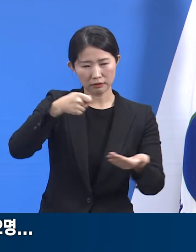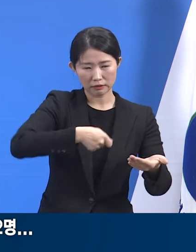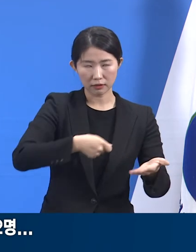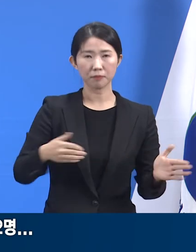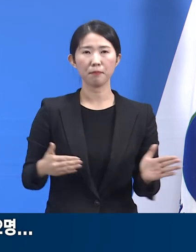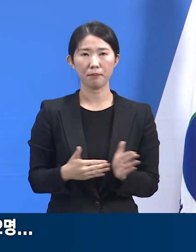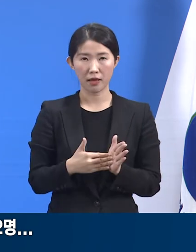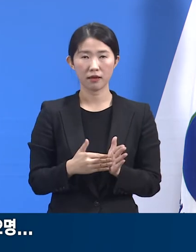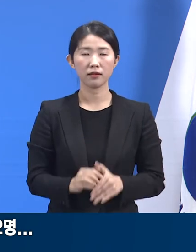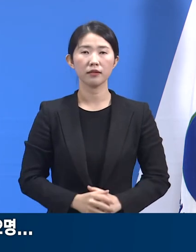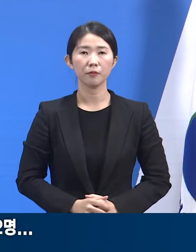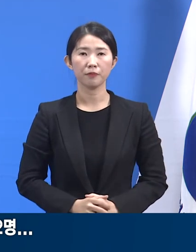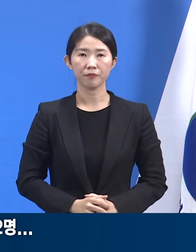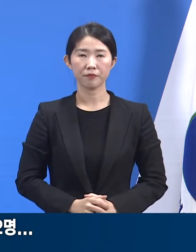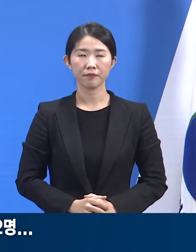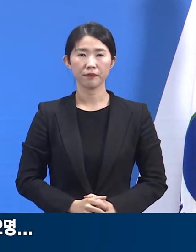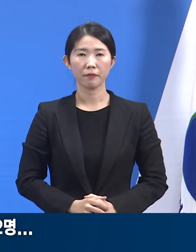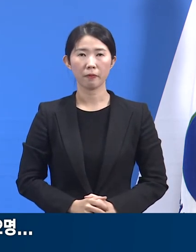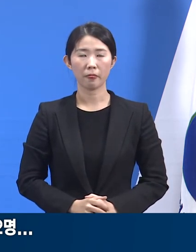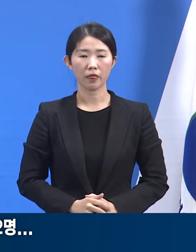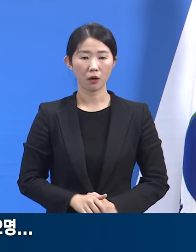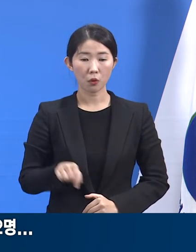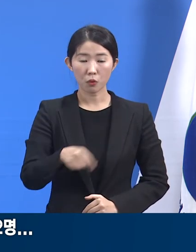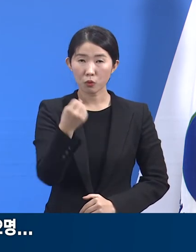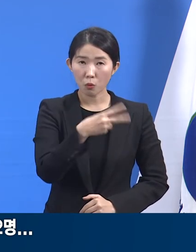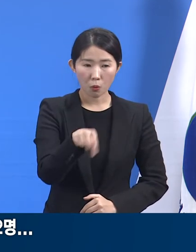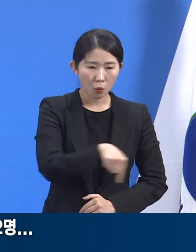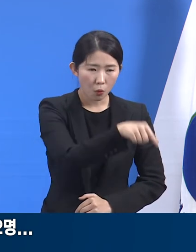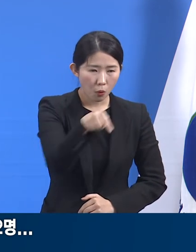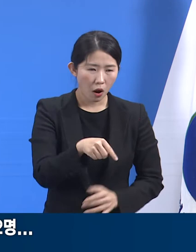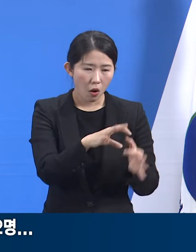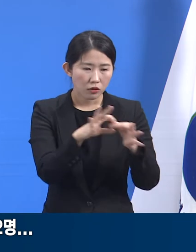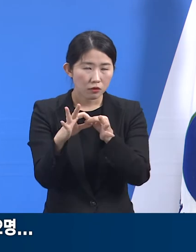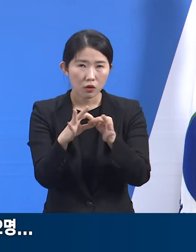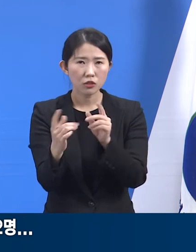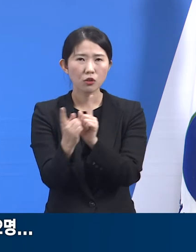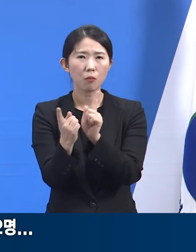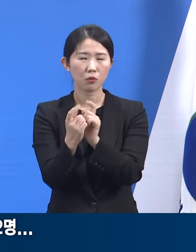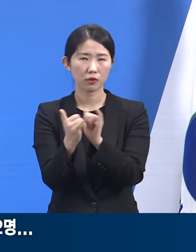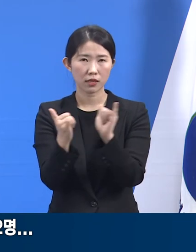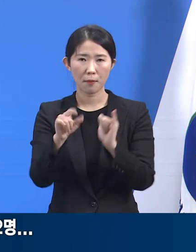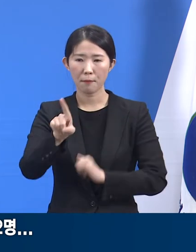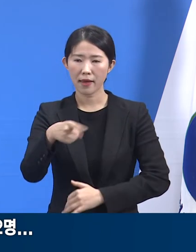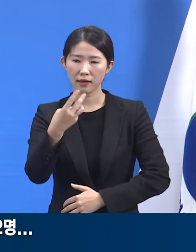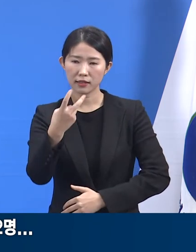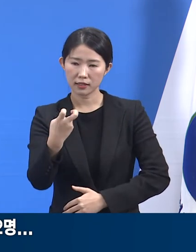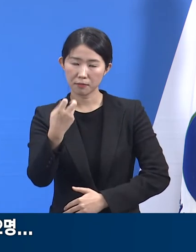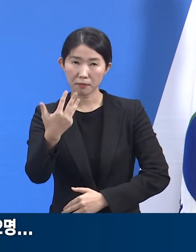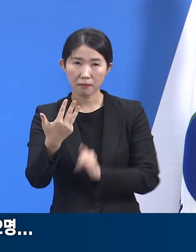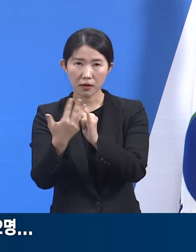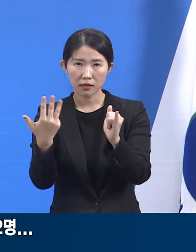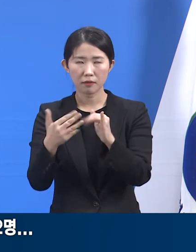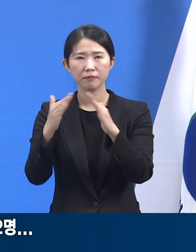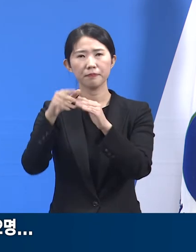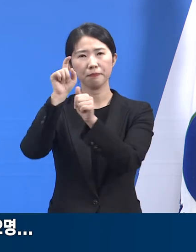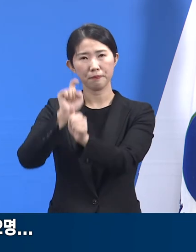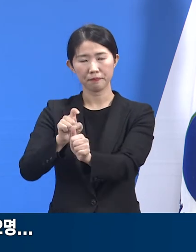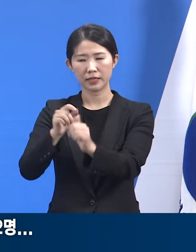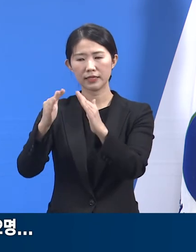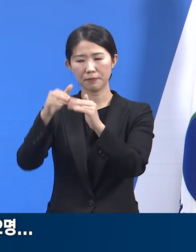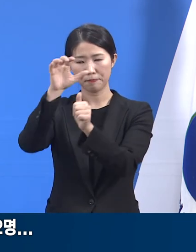관련된 접촉자 128명은 자가격리 조치하였으며 해당 종교시설에 대해서는